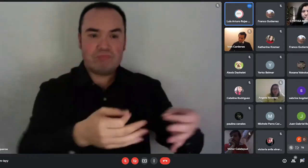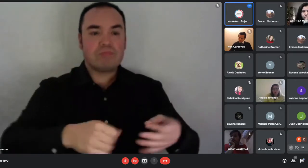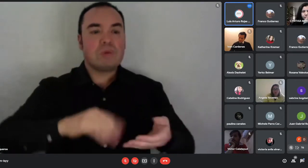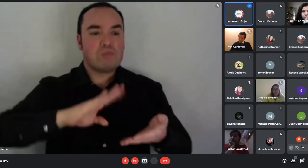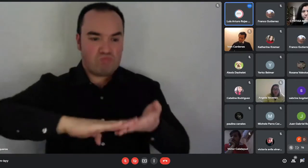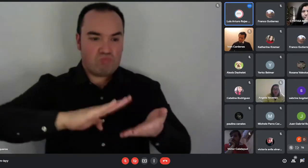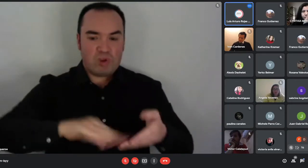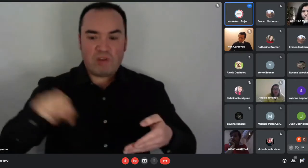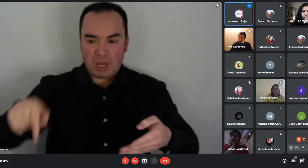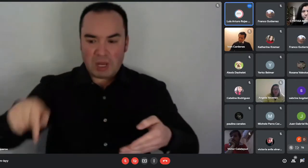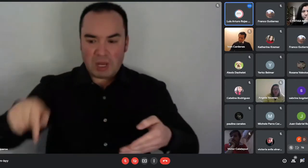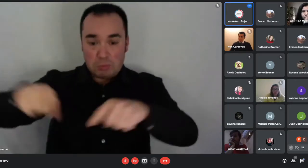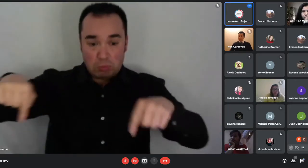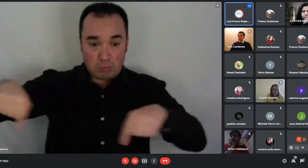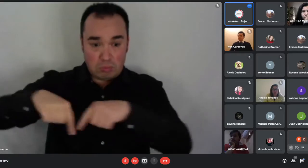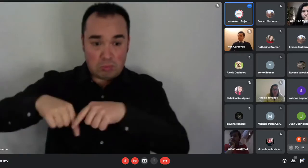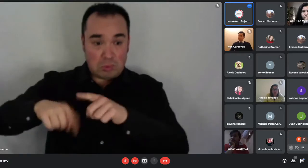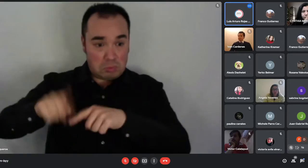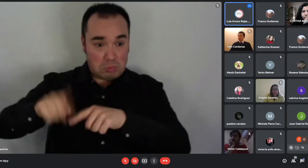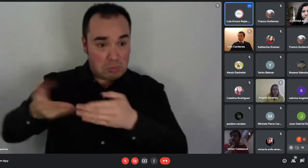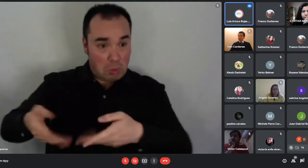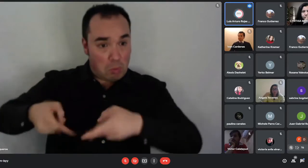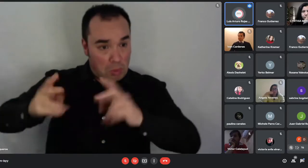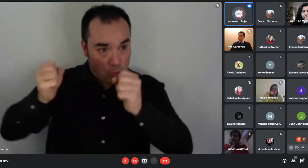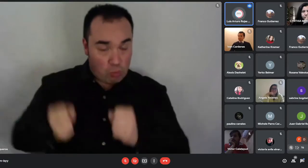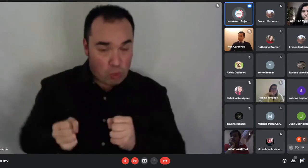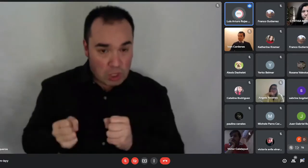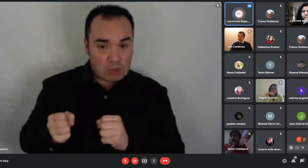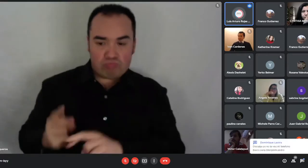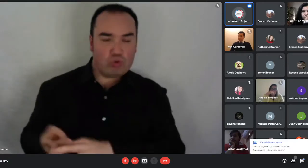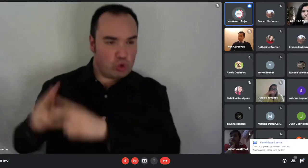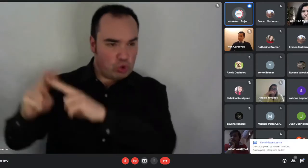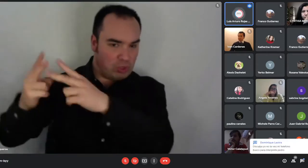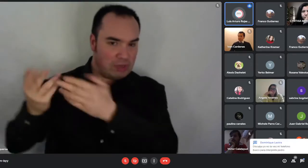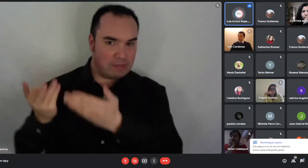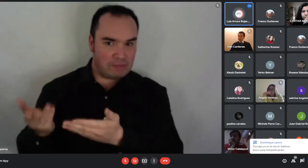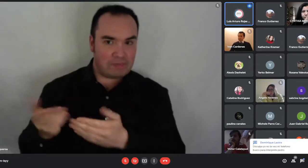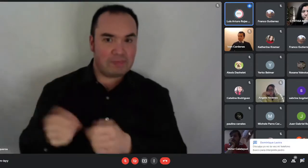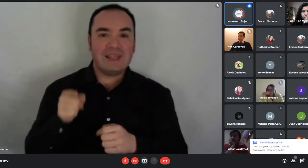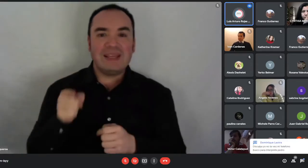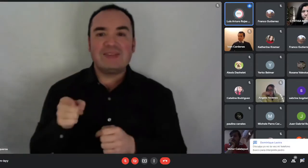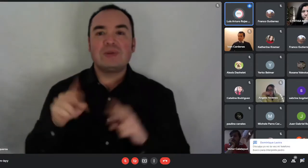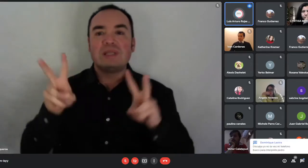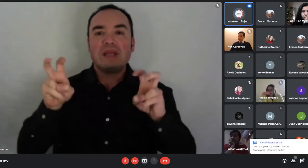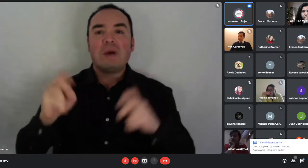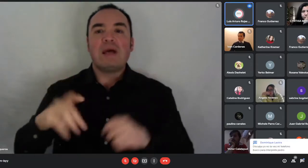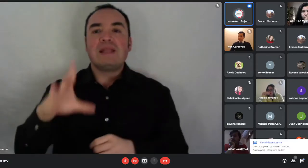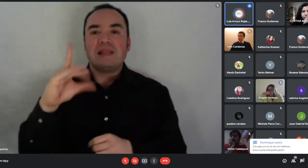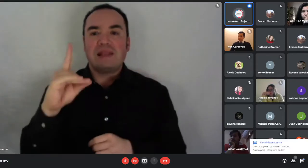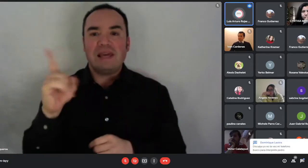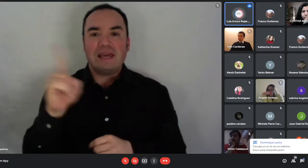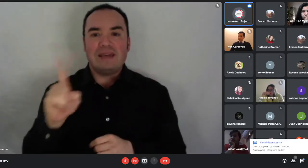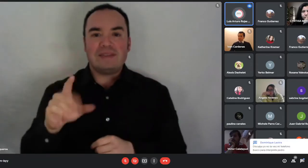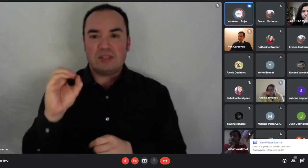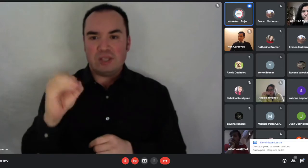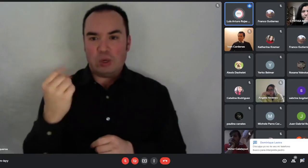Bien, eso era el DS-01. Básicamente es un programa donde postular familias que en